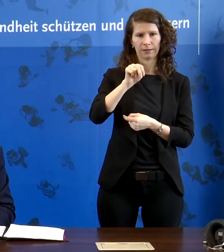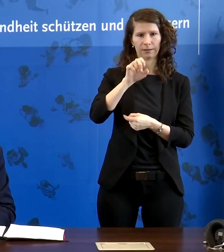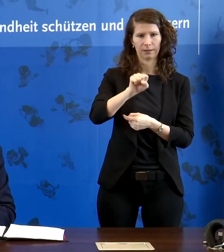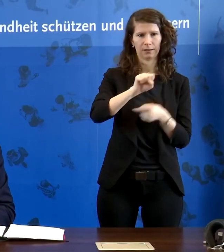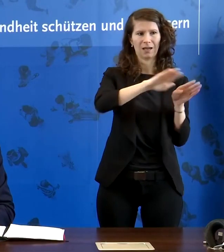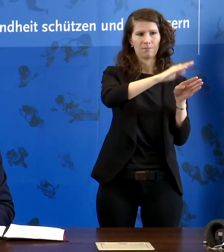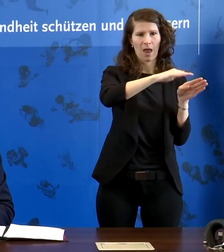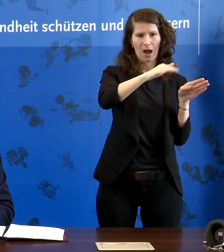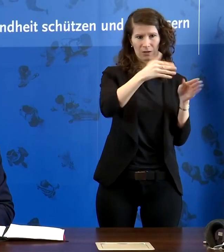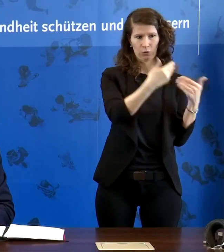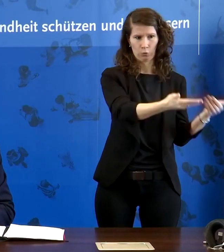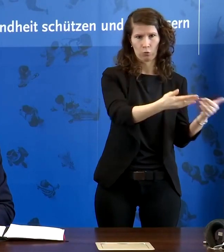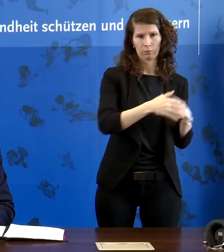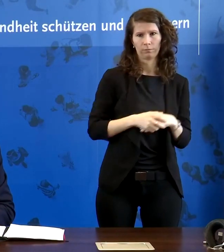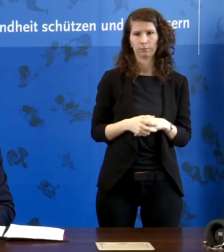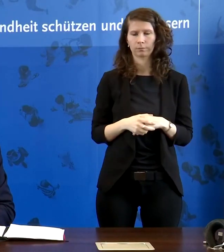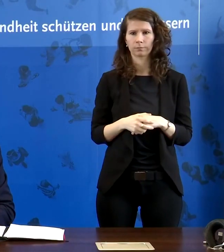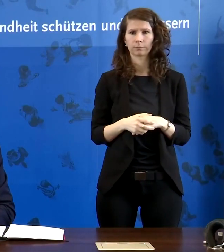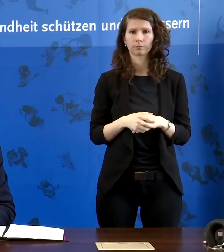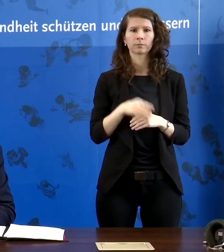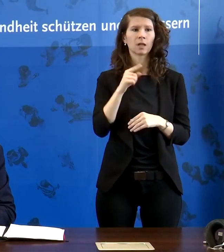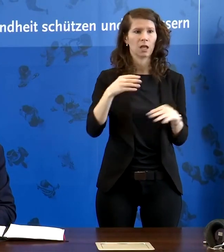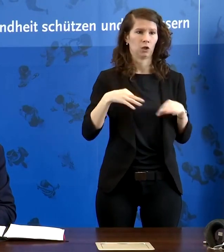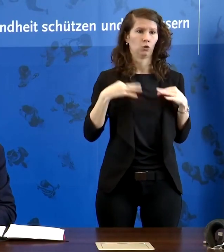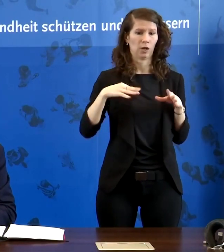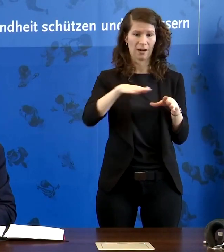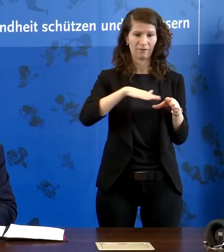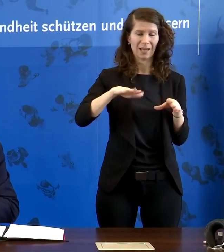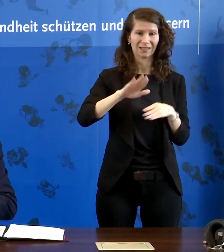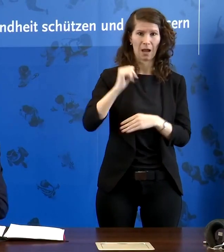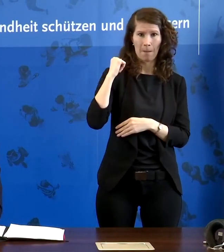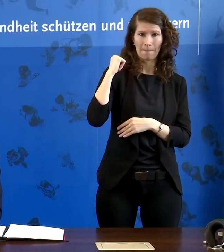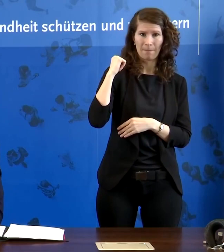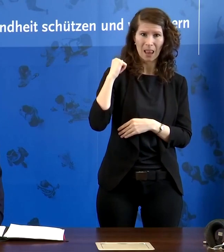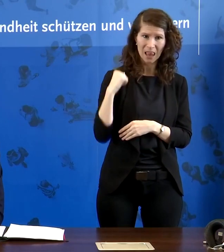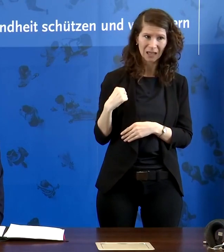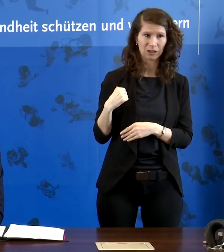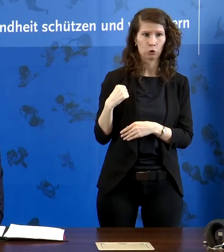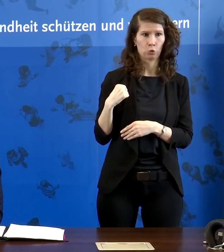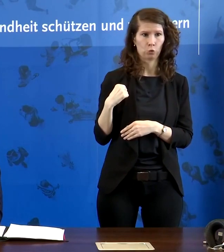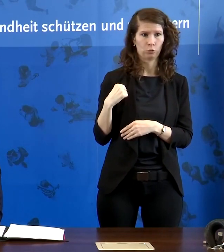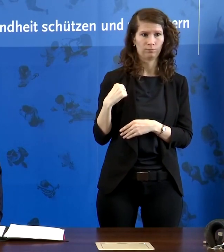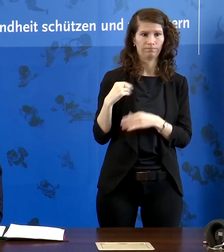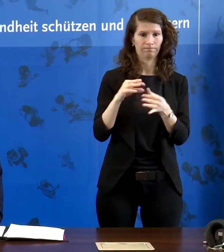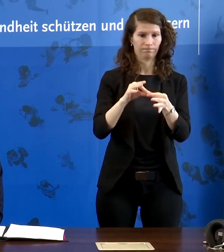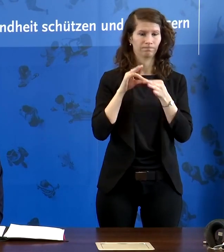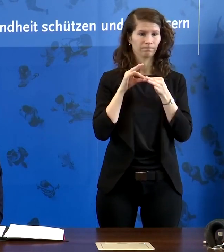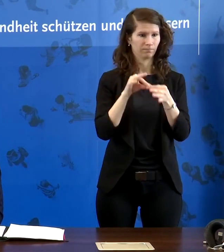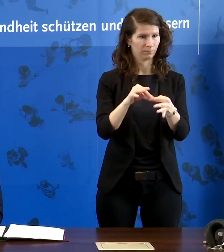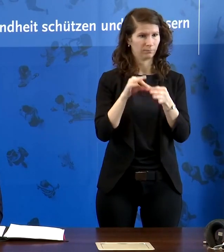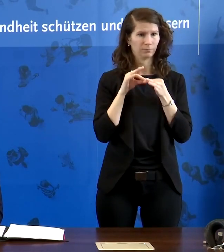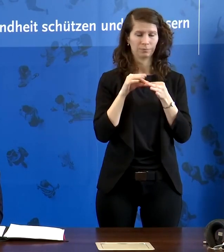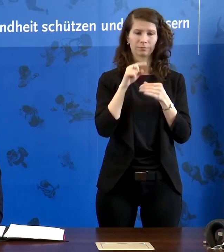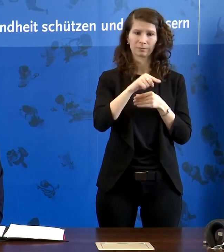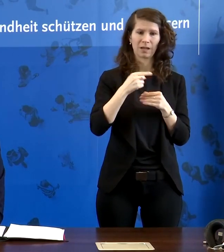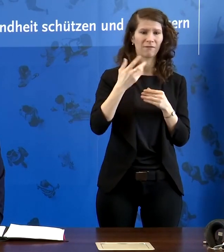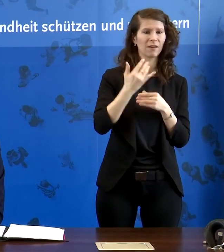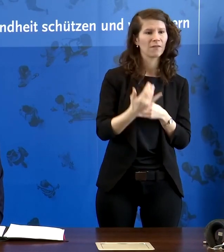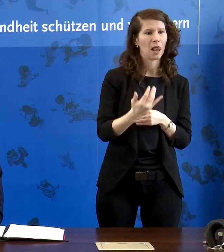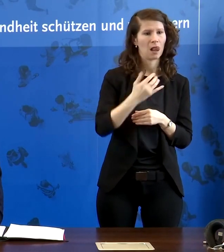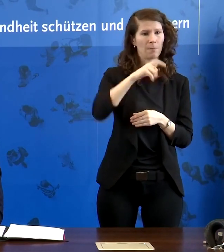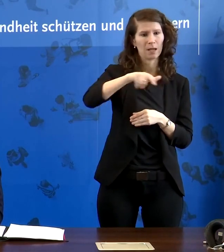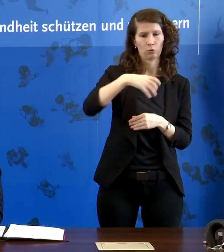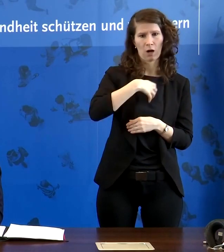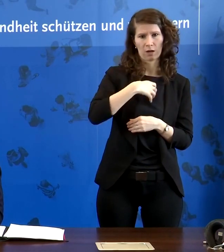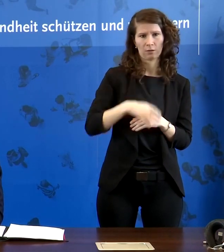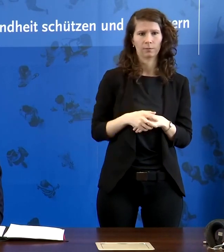Der entscheidende Punkt ist der, dass die Belastung des Gesundheitswesens maßgeblich davon abhängt. Und unser ganzes Ziel muss es sein, die